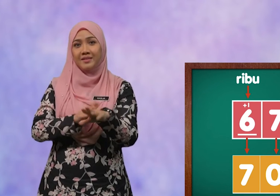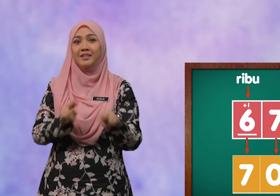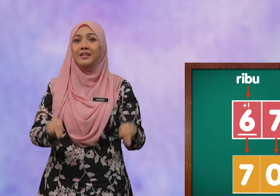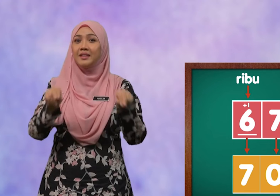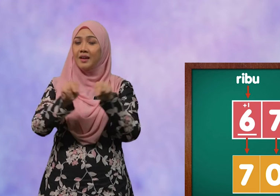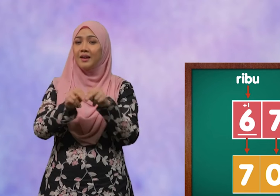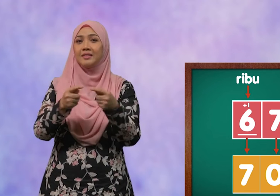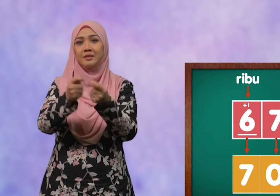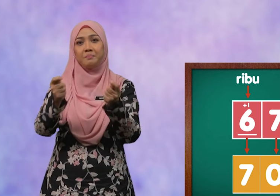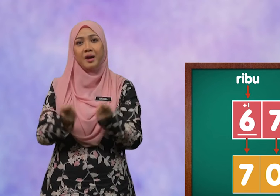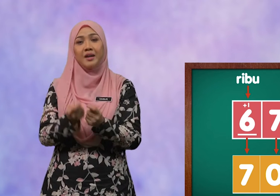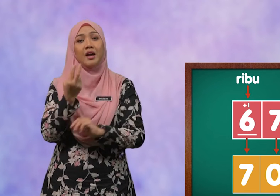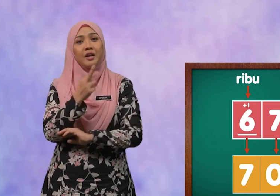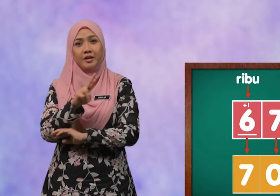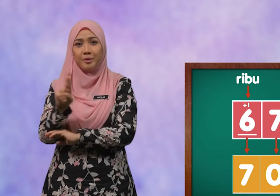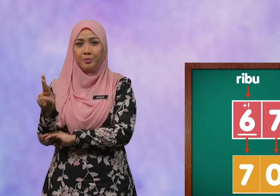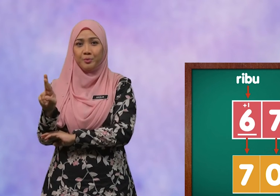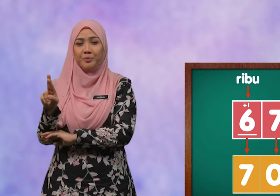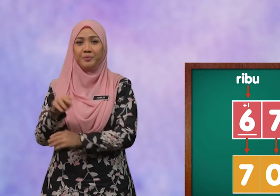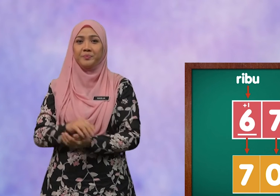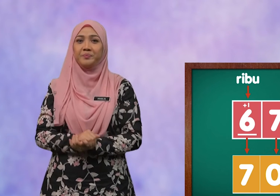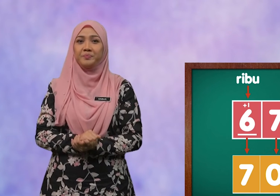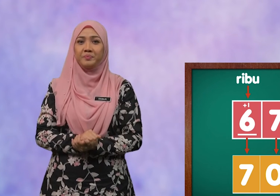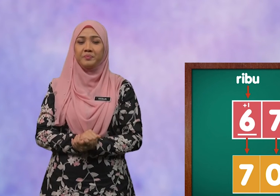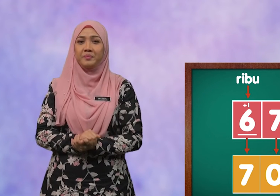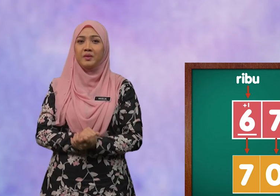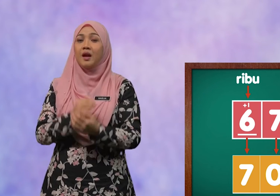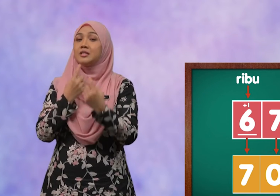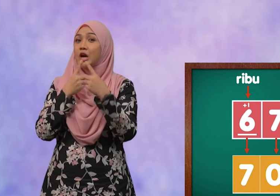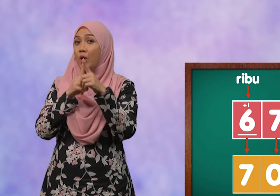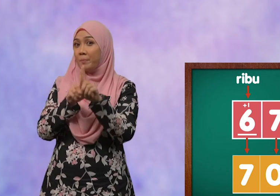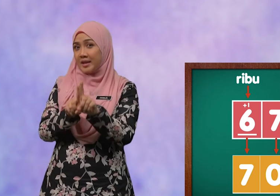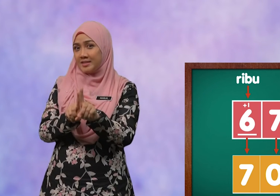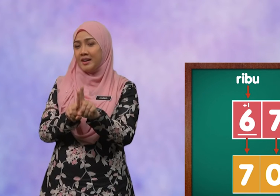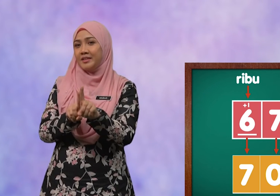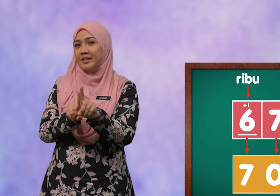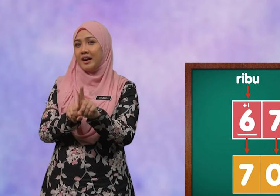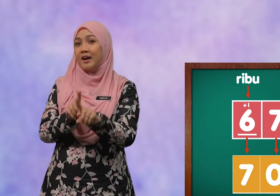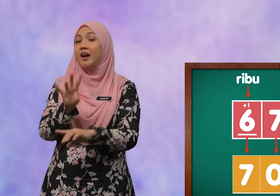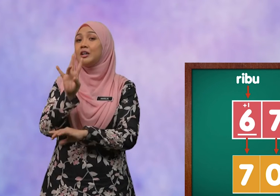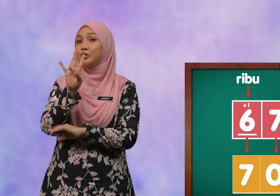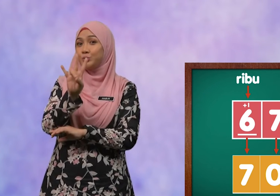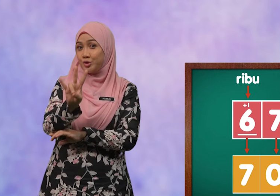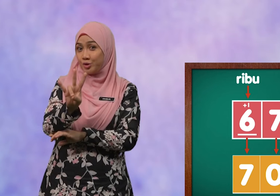nilai tempat ribu Jawapannya adalah 7